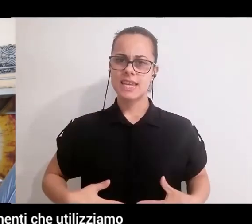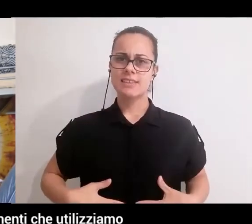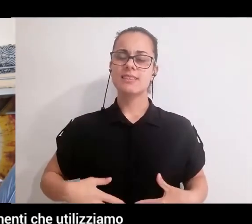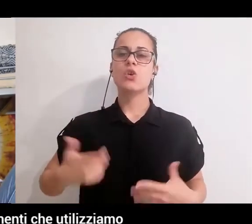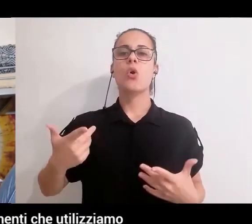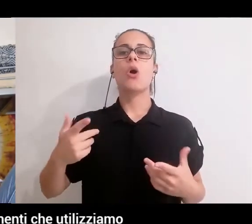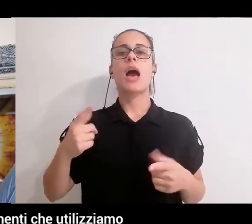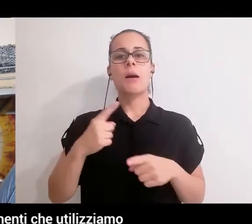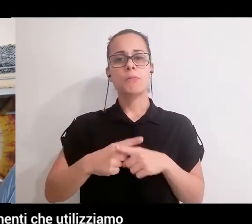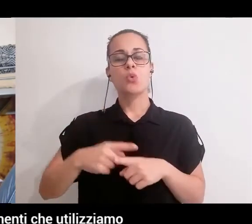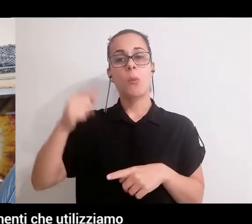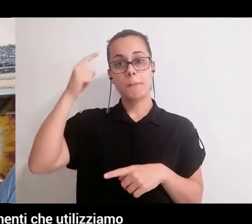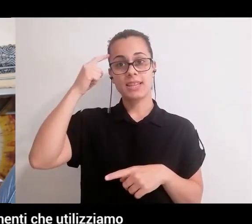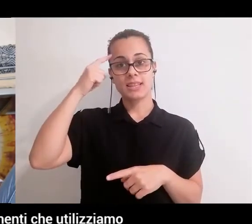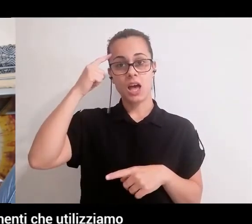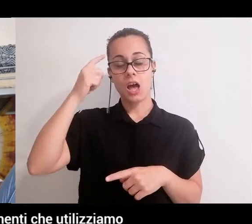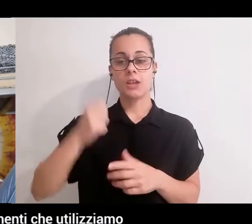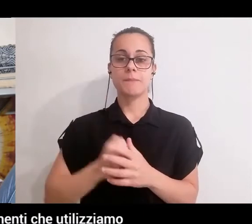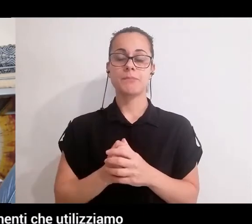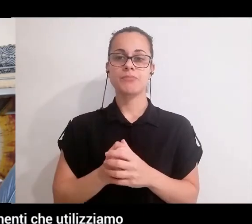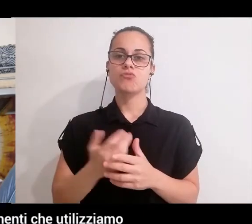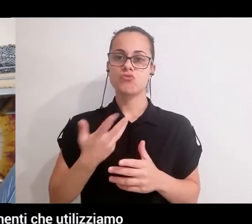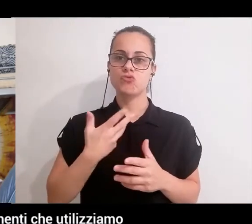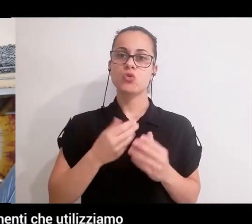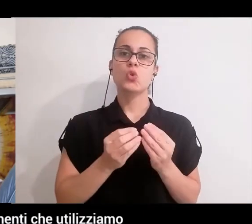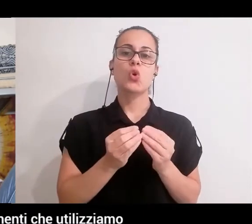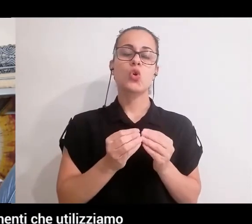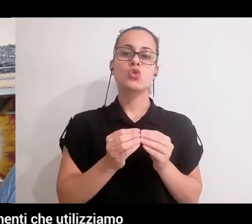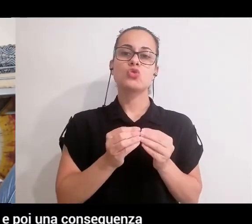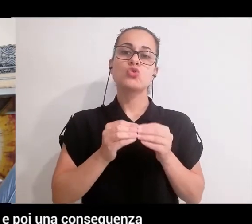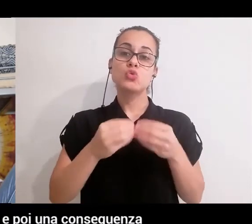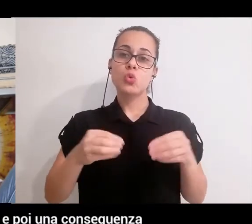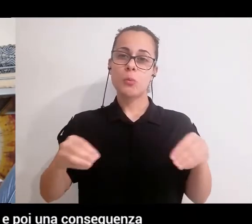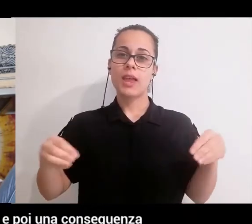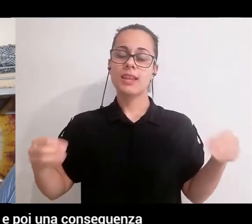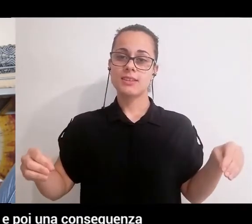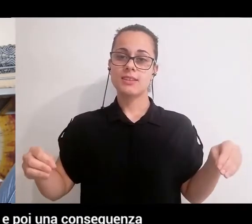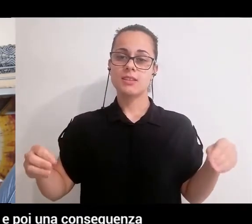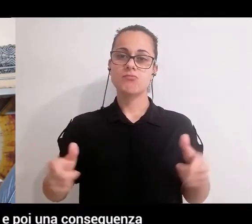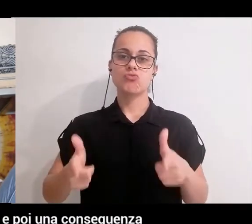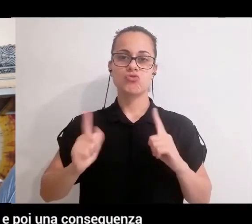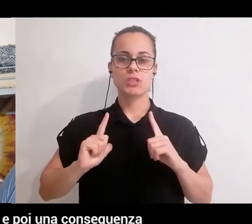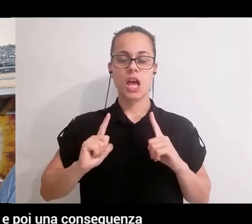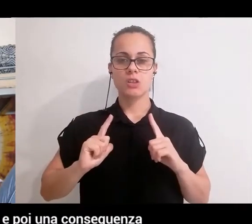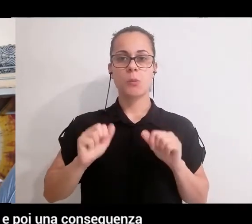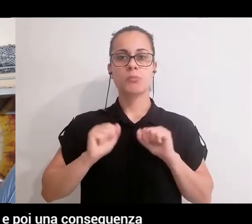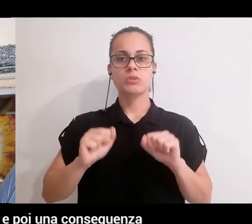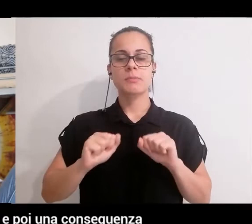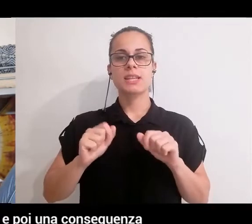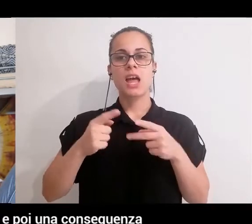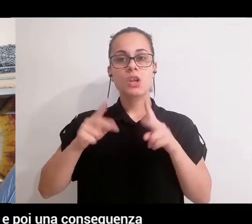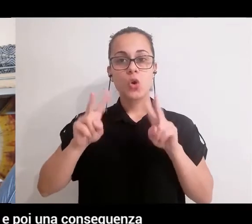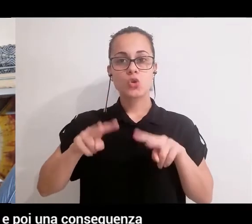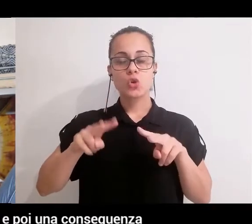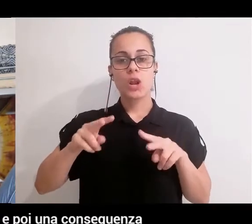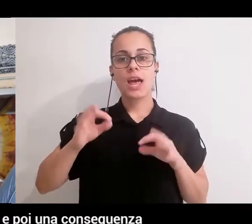a livello mentale. Quindi sono strumenti che utilizziamo per il controllo della mente prima